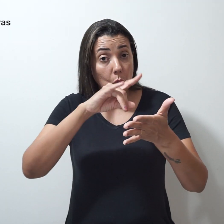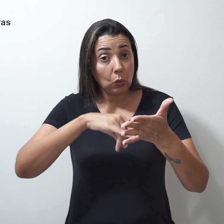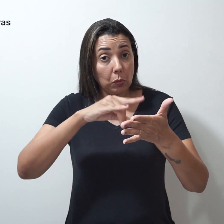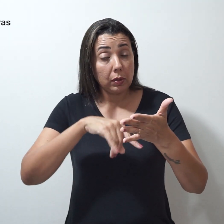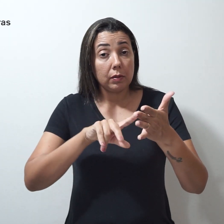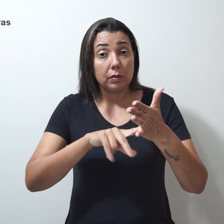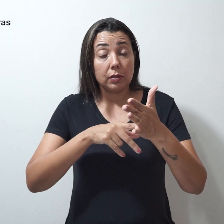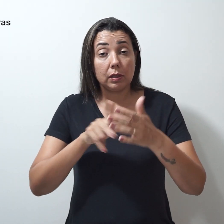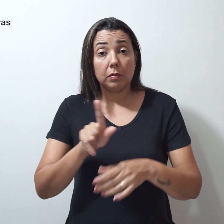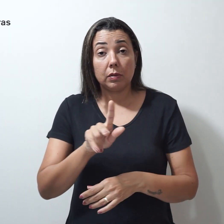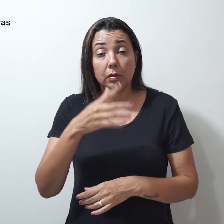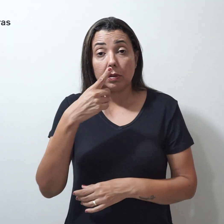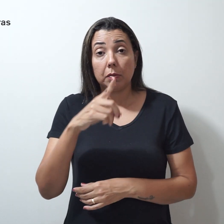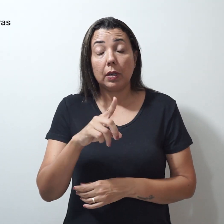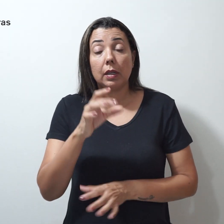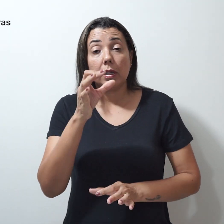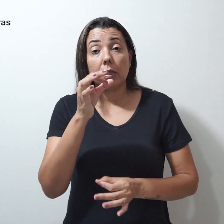Simpro para judicializar.